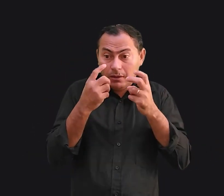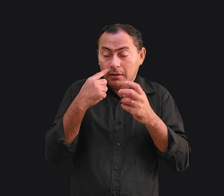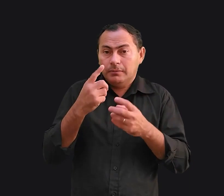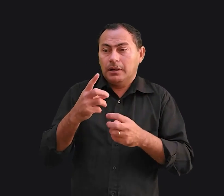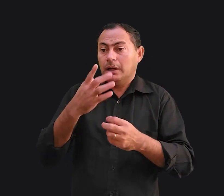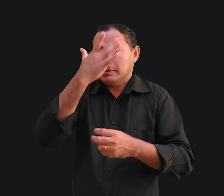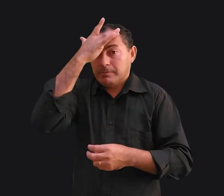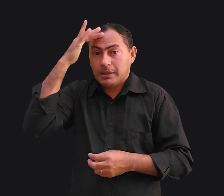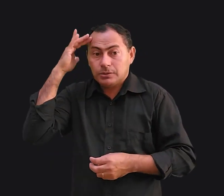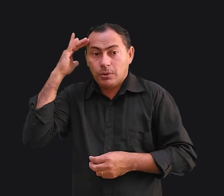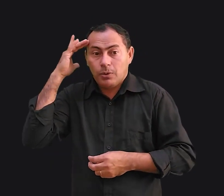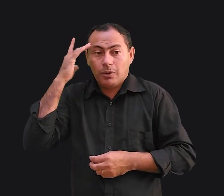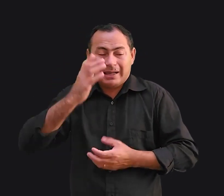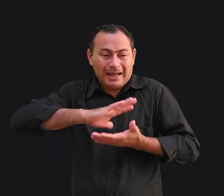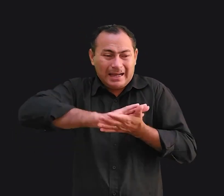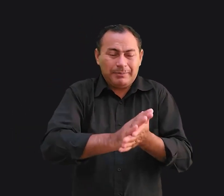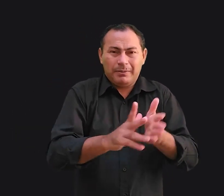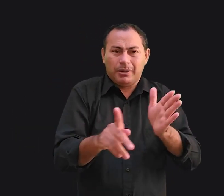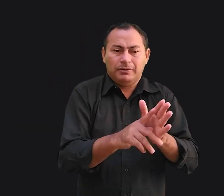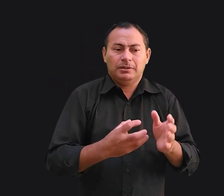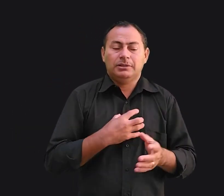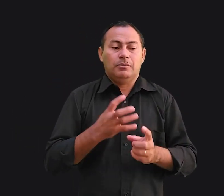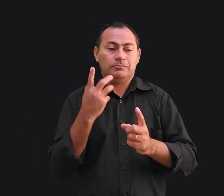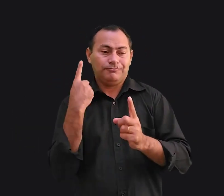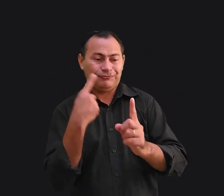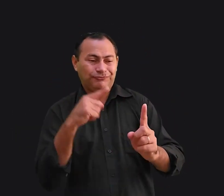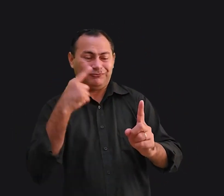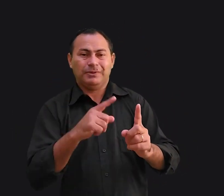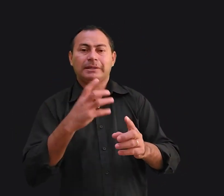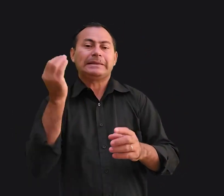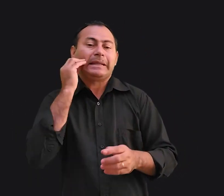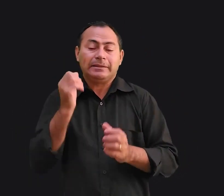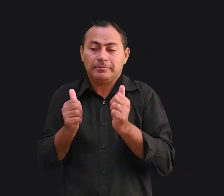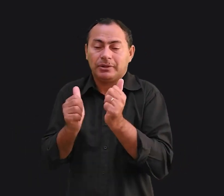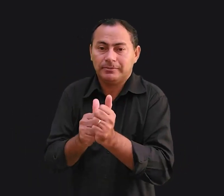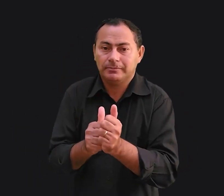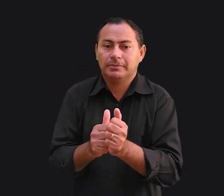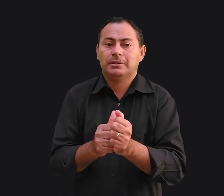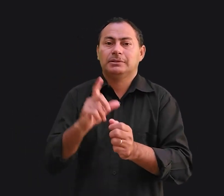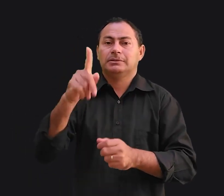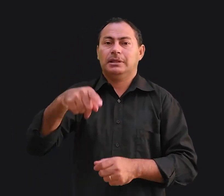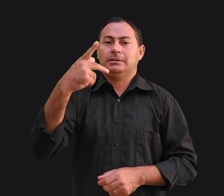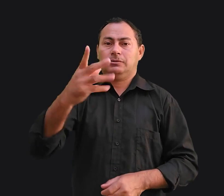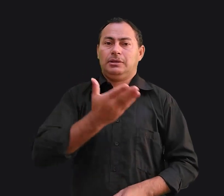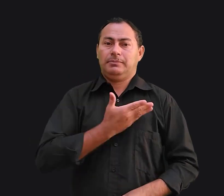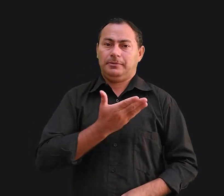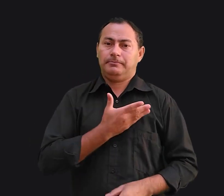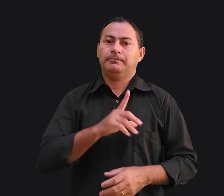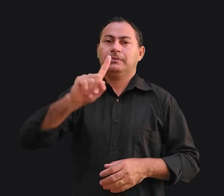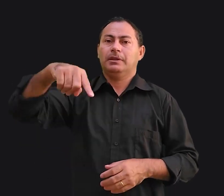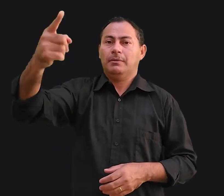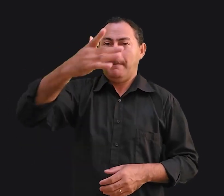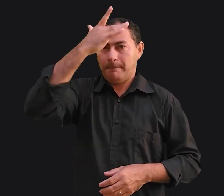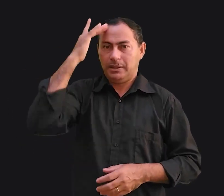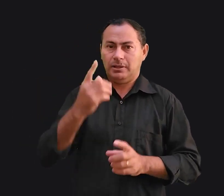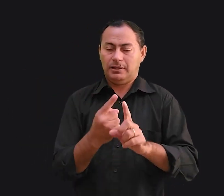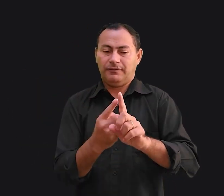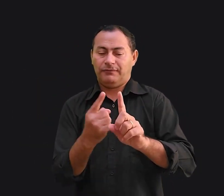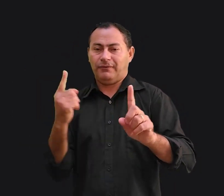Aquelas pessoas autodestrutivas chegam a ofender aqueles que tentam se aproximar e ser seus amigos. Depois que a pessoa se afasta, eles